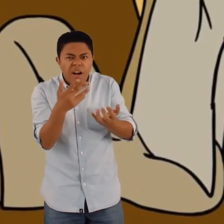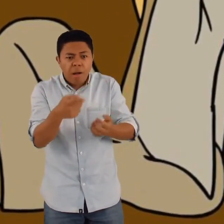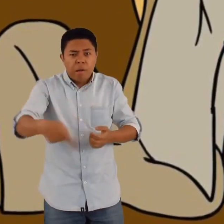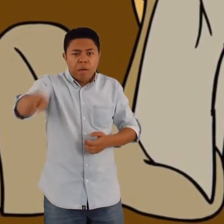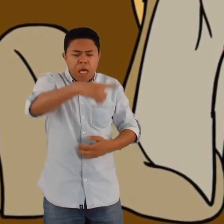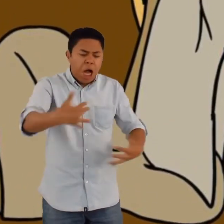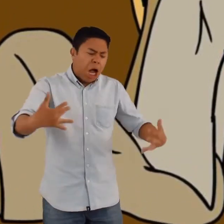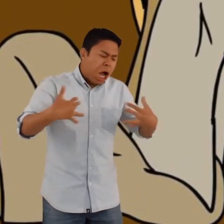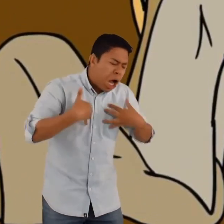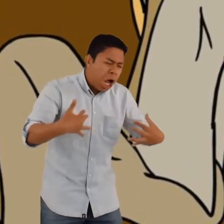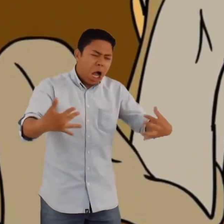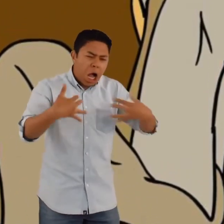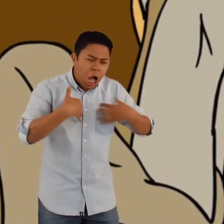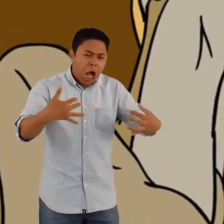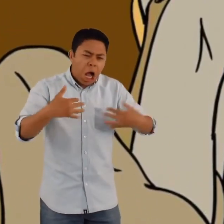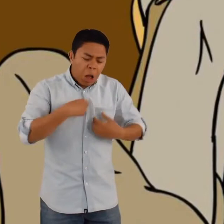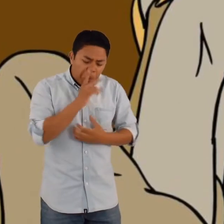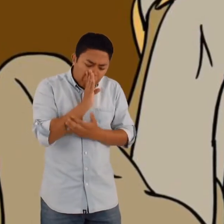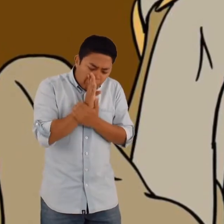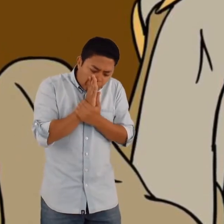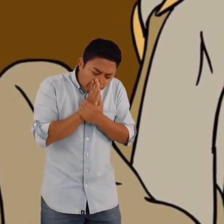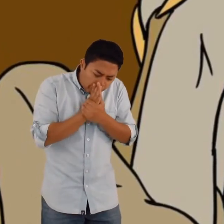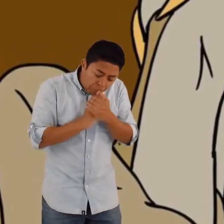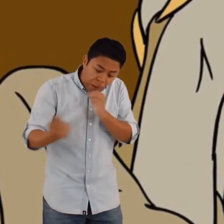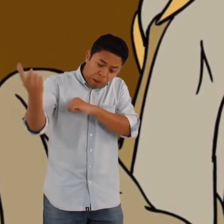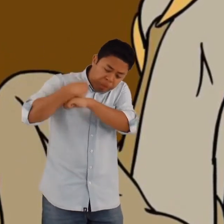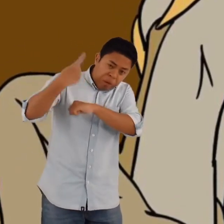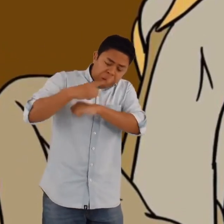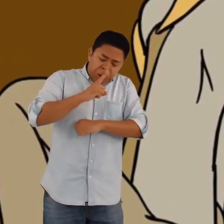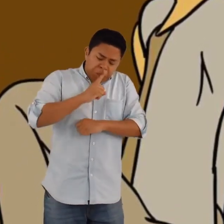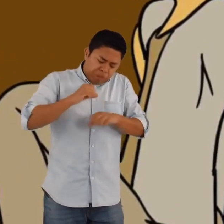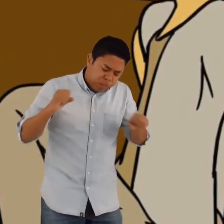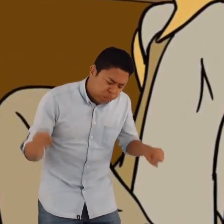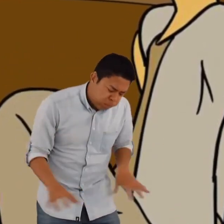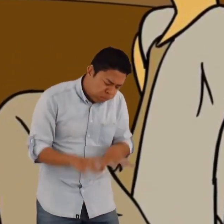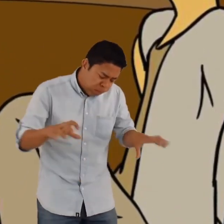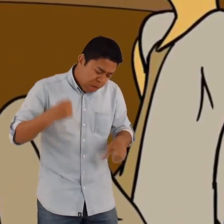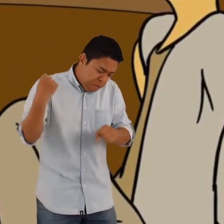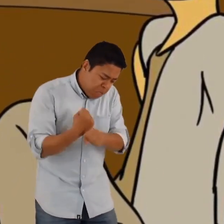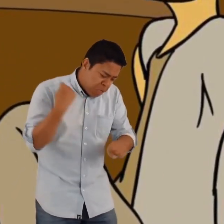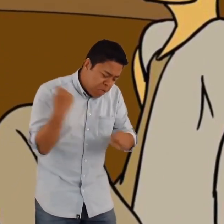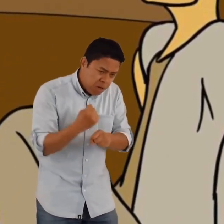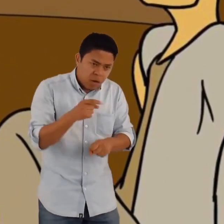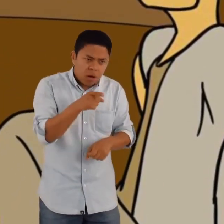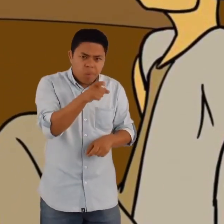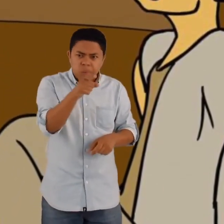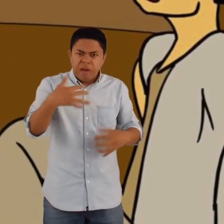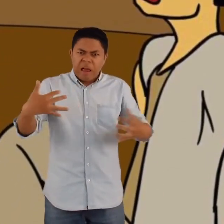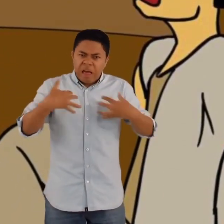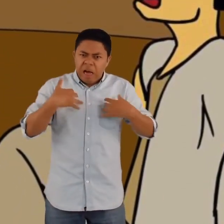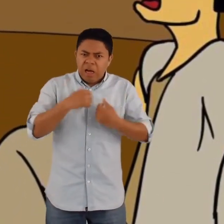estaban siendo forzados a trabajar, mientras cinco de ellos eran los jefes que maltrataban